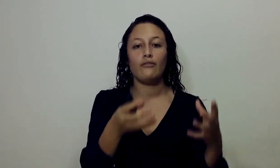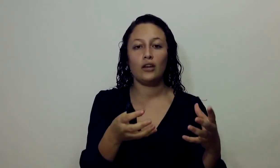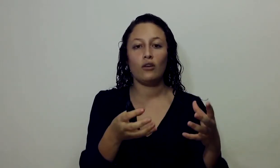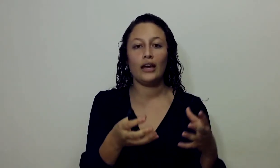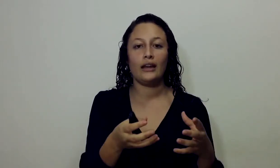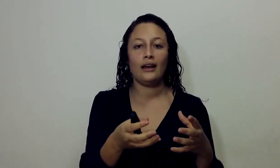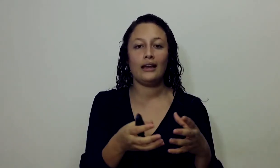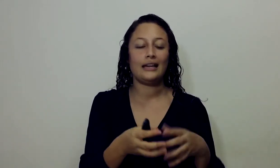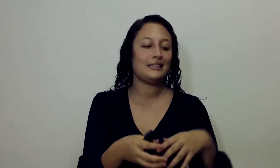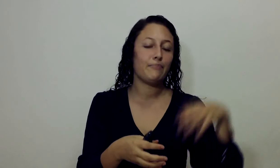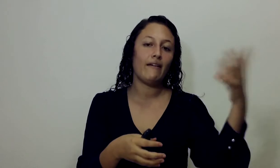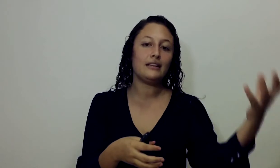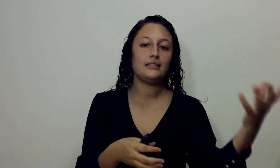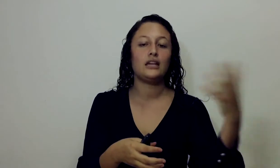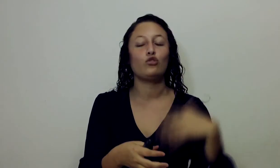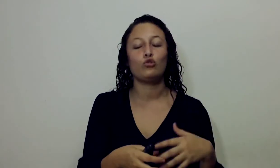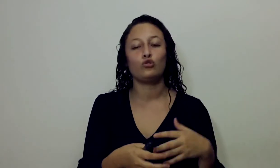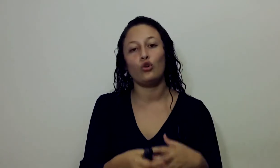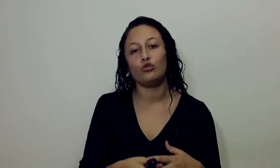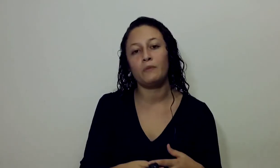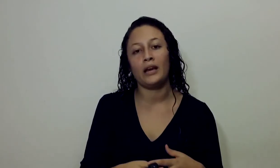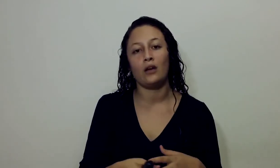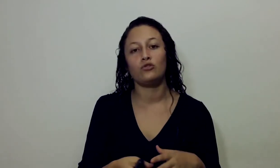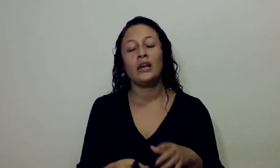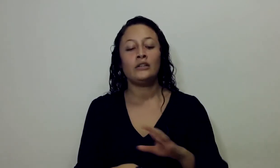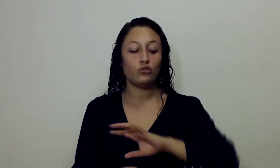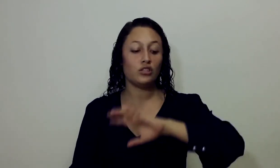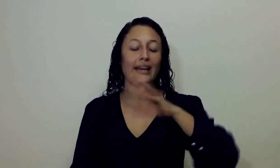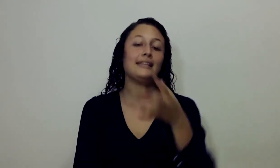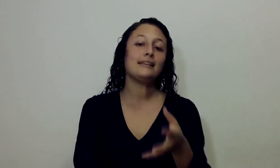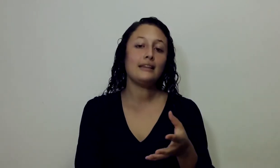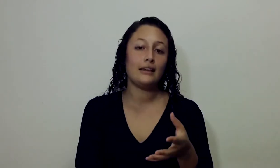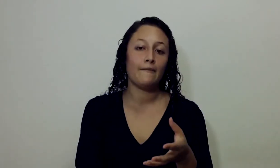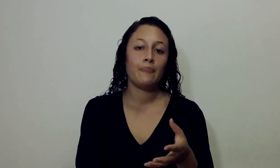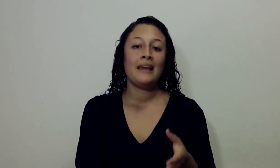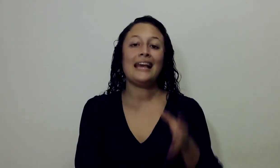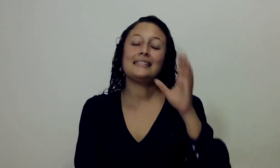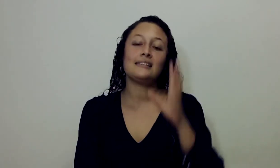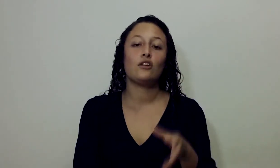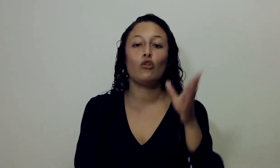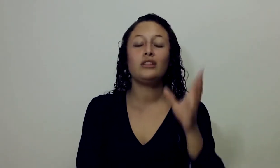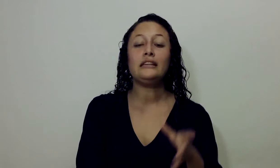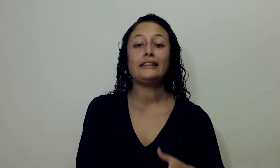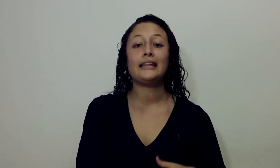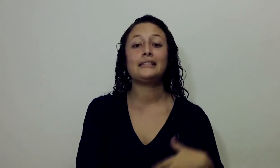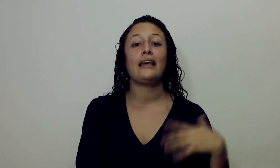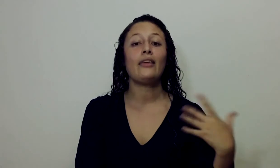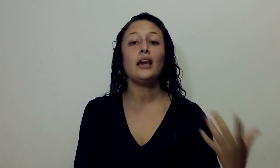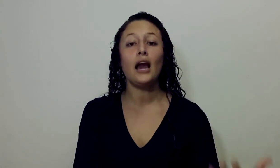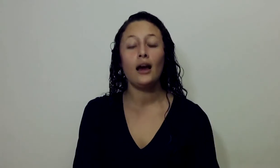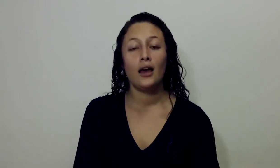macho Cabrío Que era El que se enviaba Al desierto Con todos los pecados Entonces Ese día El sacerdote